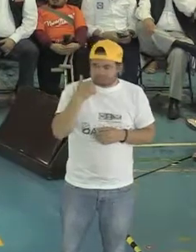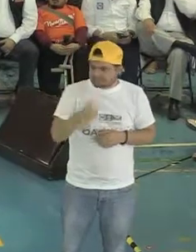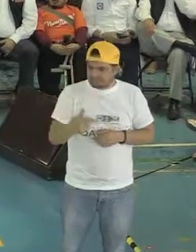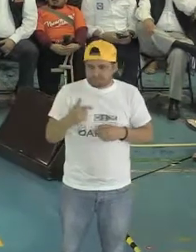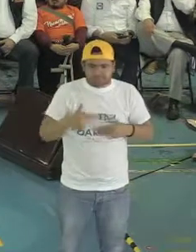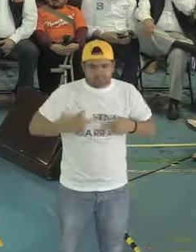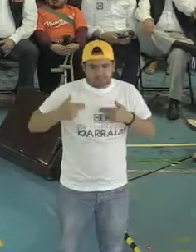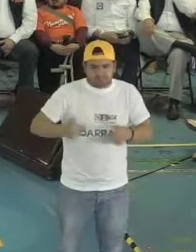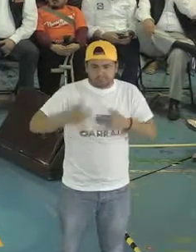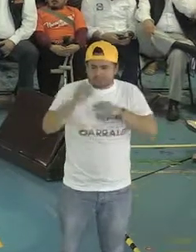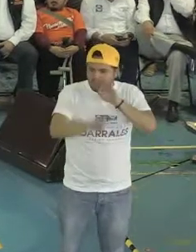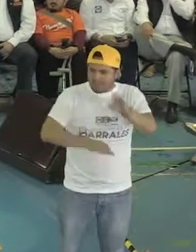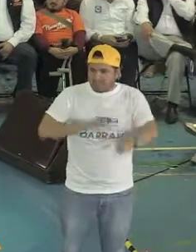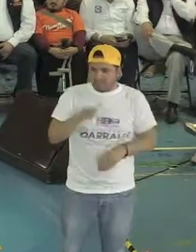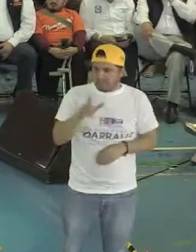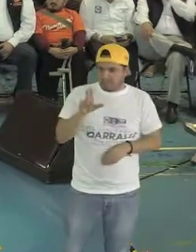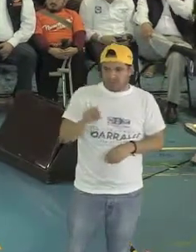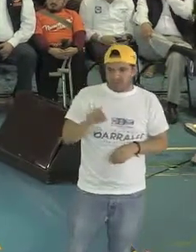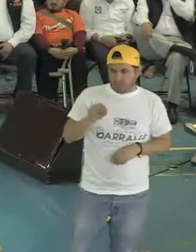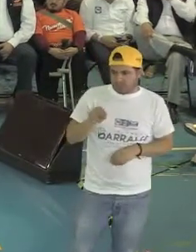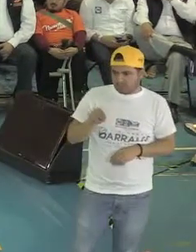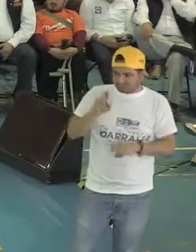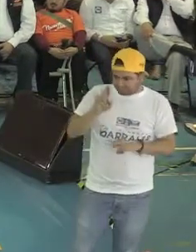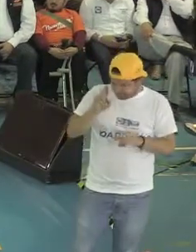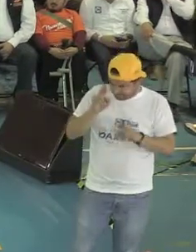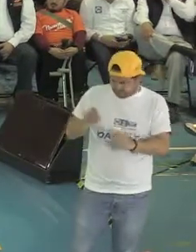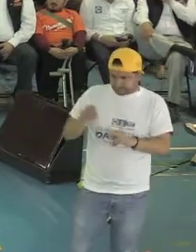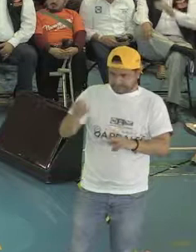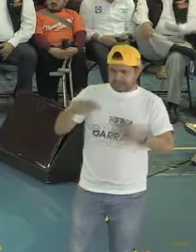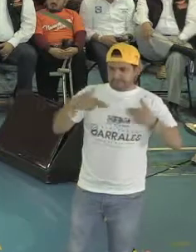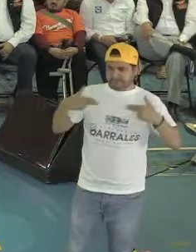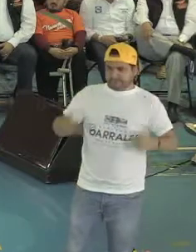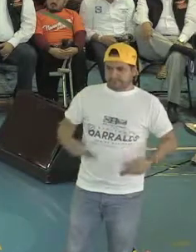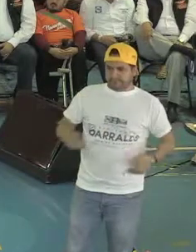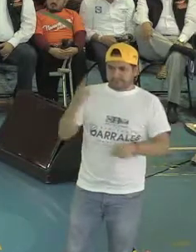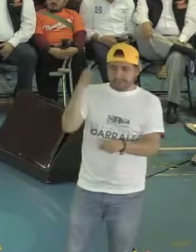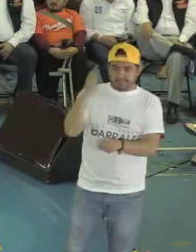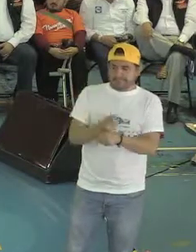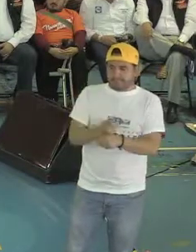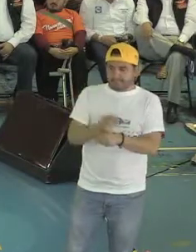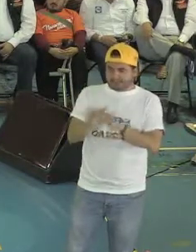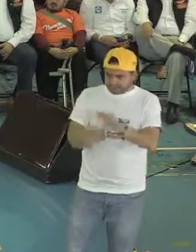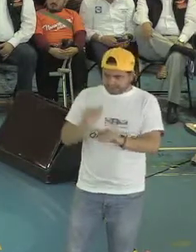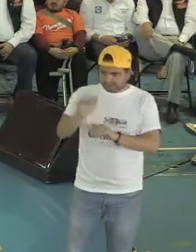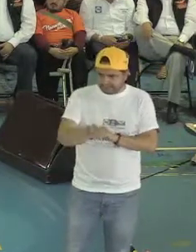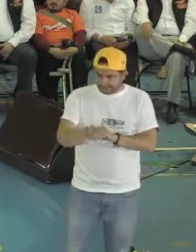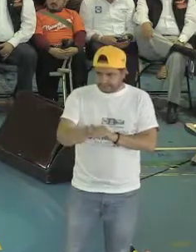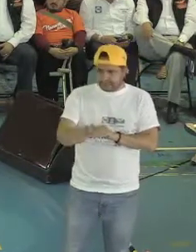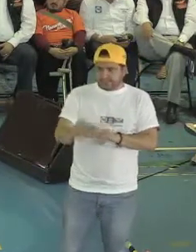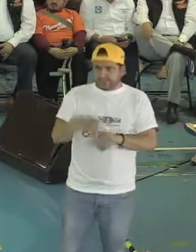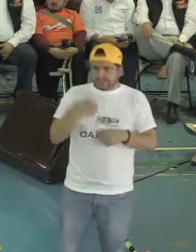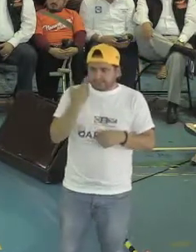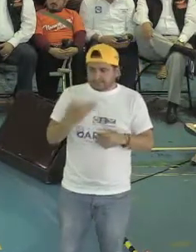nada, se trata de respetarles como seres humanos. Primer paso, entenderlos. Segundo